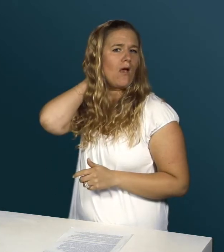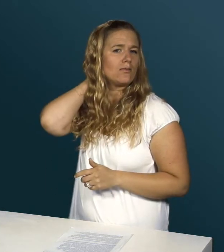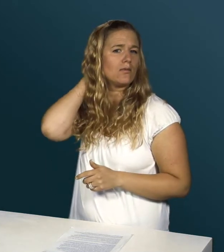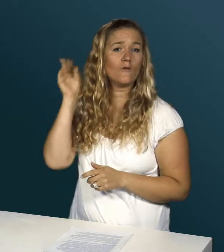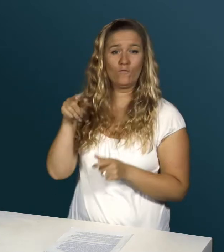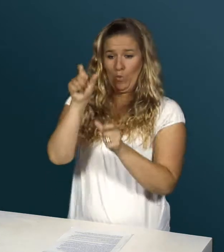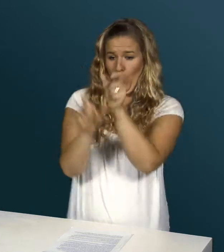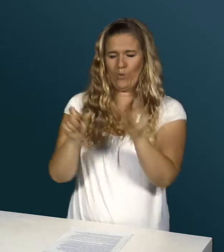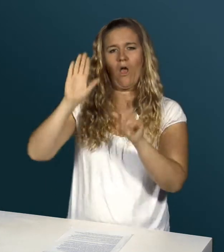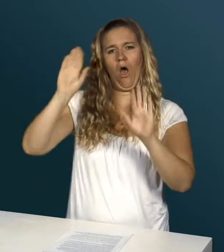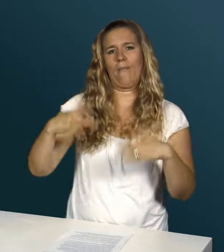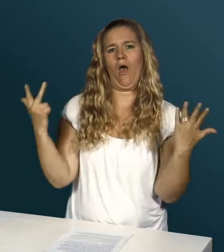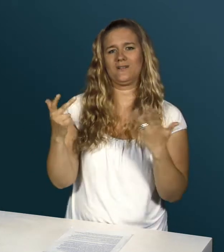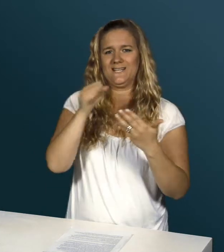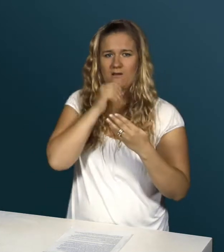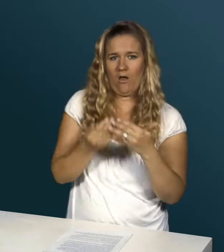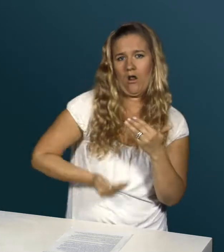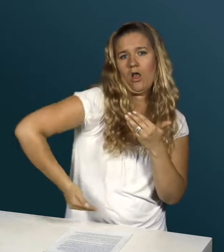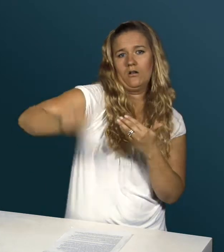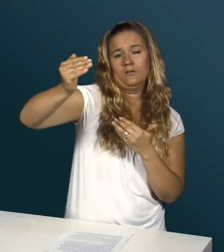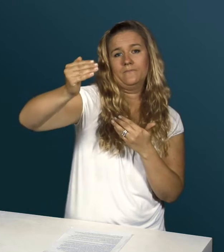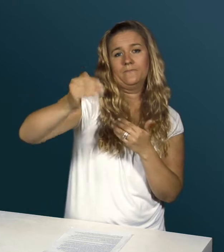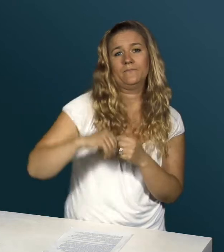18 Jahren. Die Voraussetzung ist ein Hörrest.